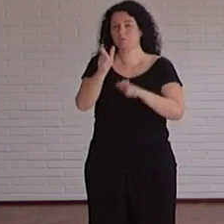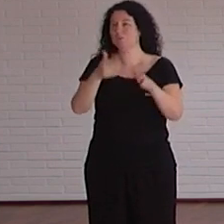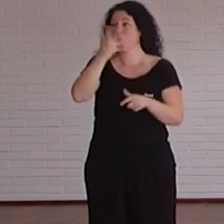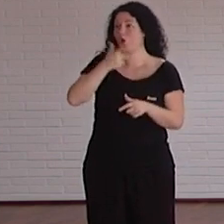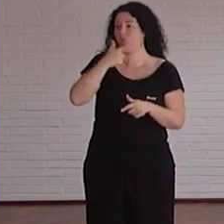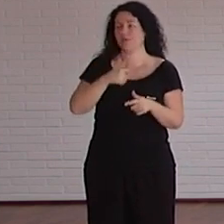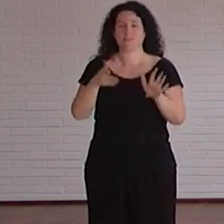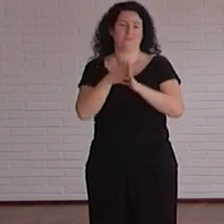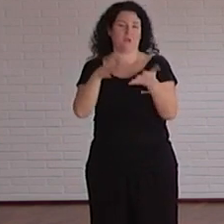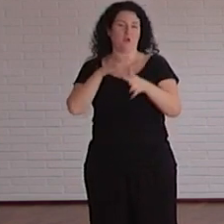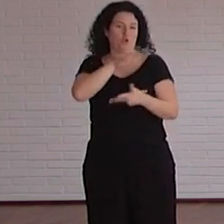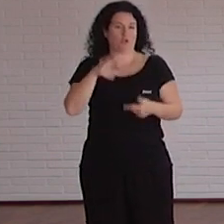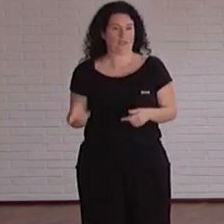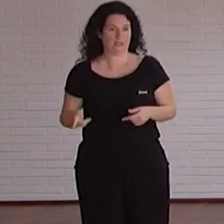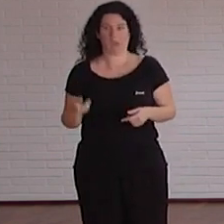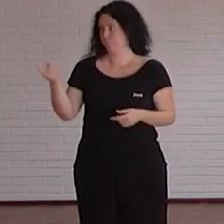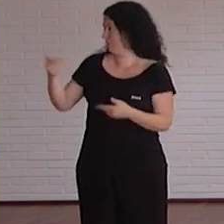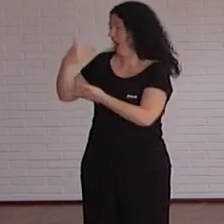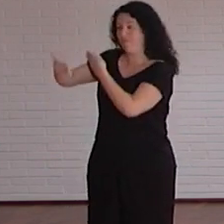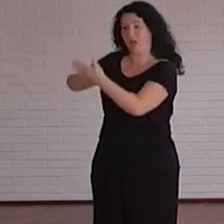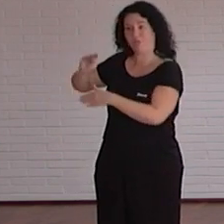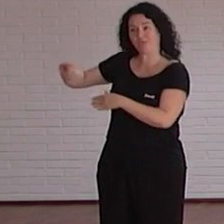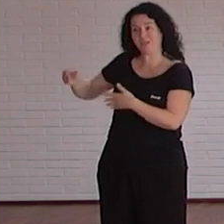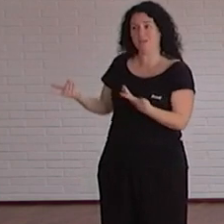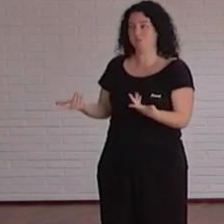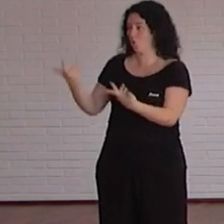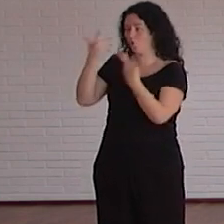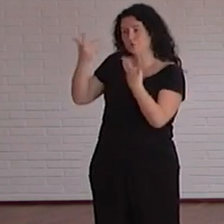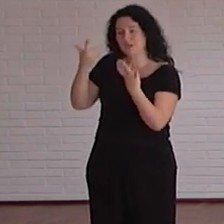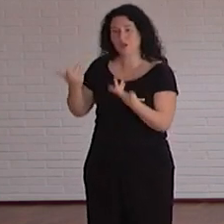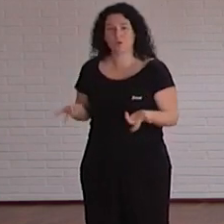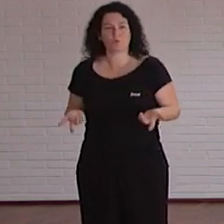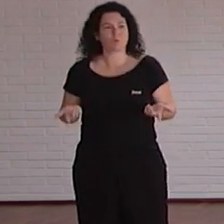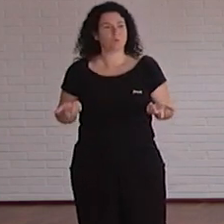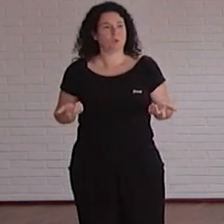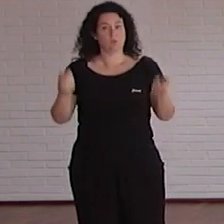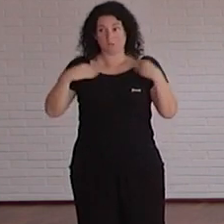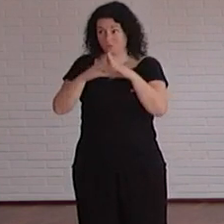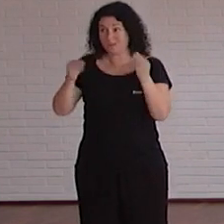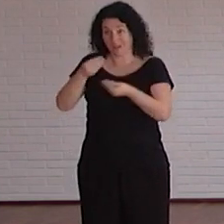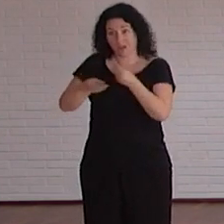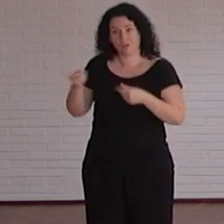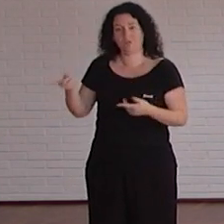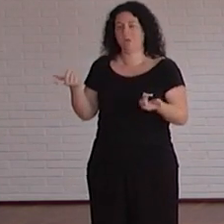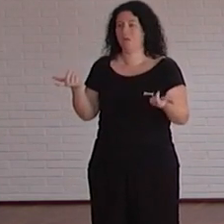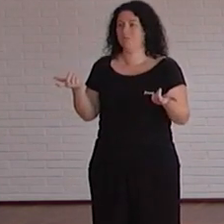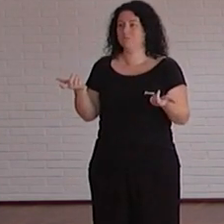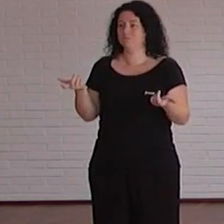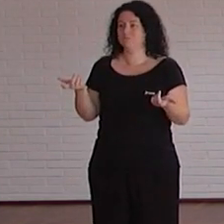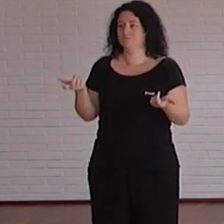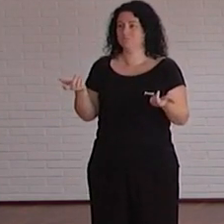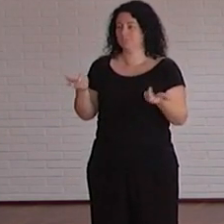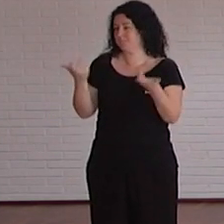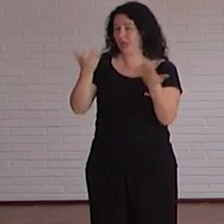entonces cualquier avance que vosotros estáis haciendo cualquier recomendación que ha salido de esta universidad todas estas aplicaciones que estamos